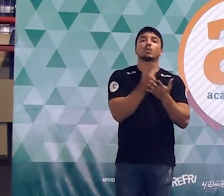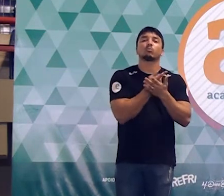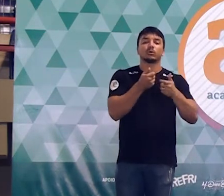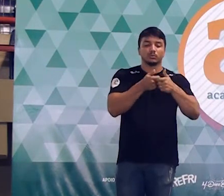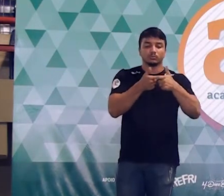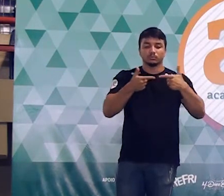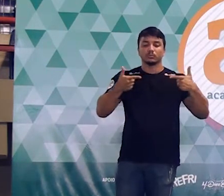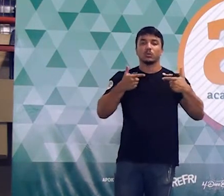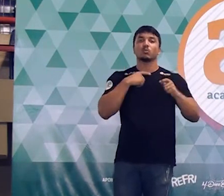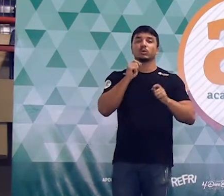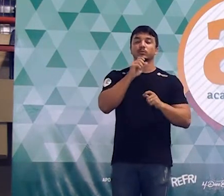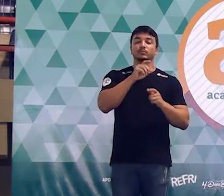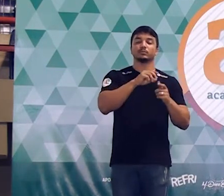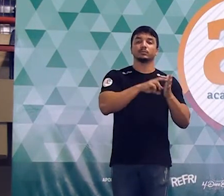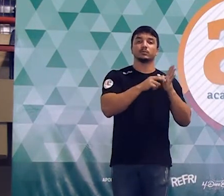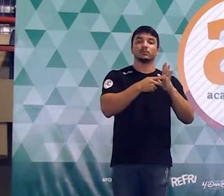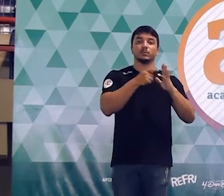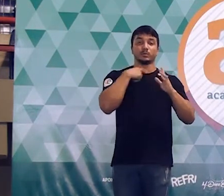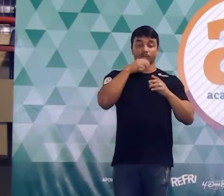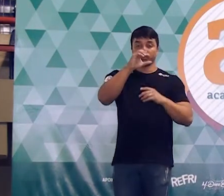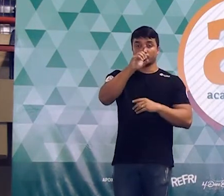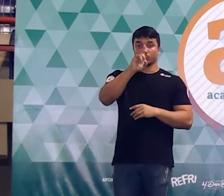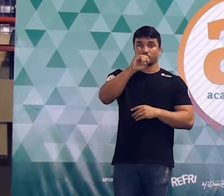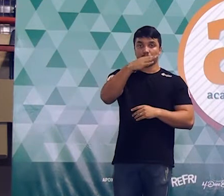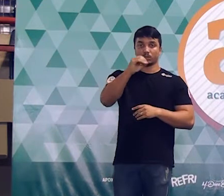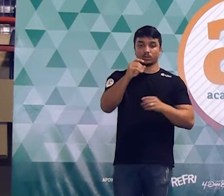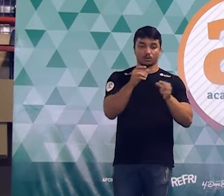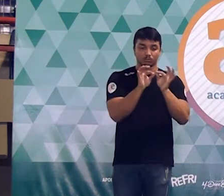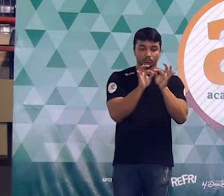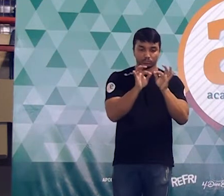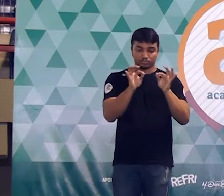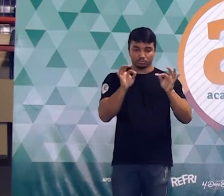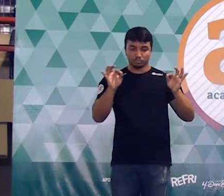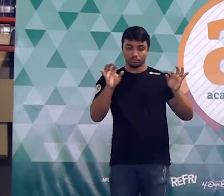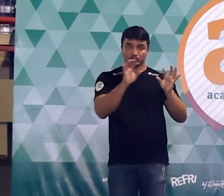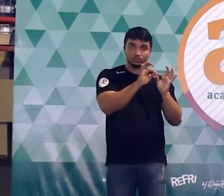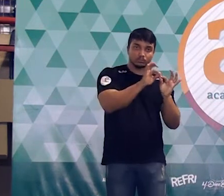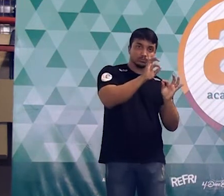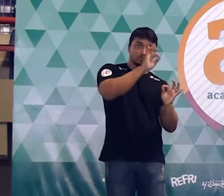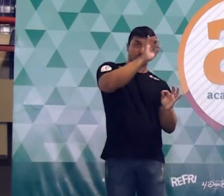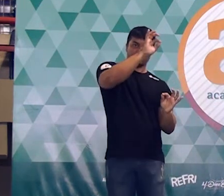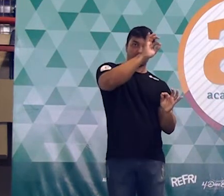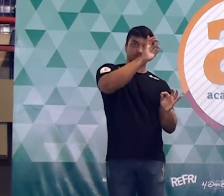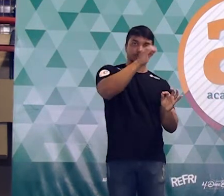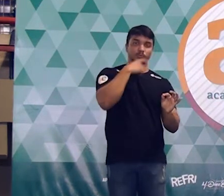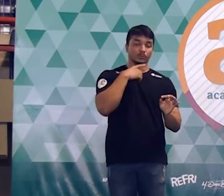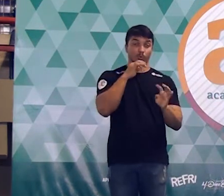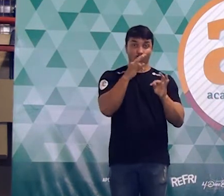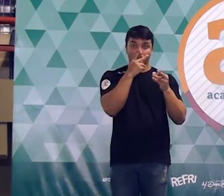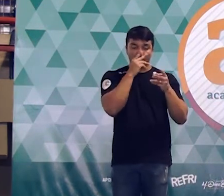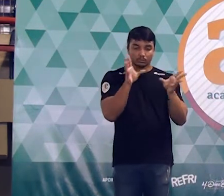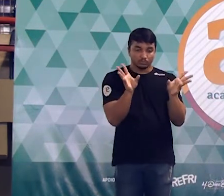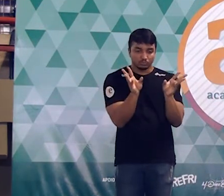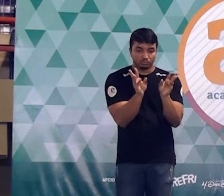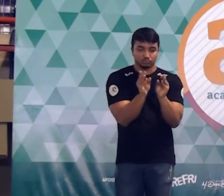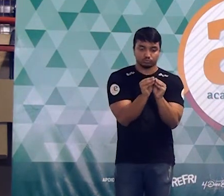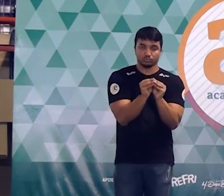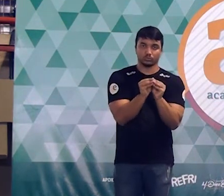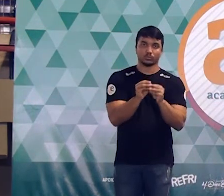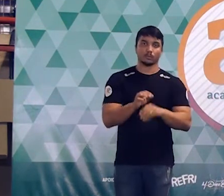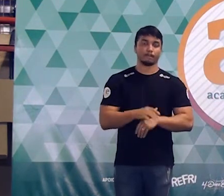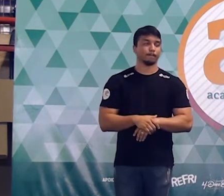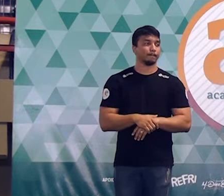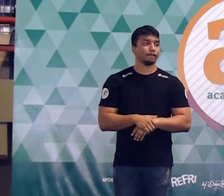dimensão linear? Dimensão linear é o comprimento e a largura, certo? As dimensões lineares são comprimento e